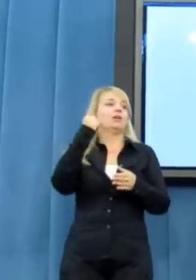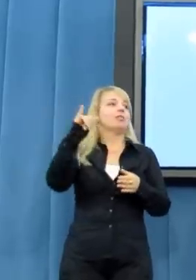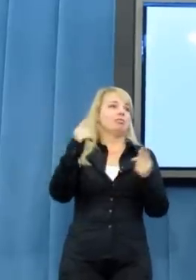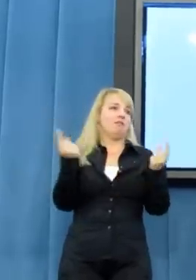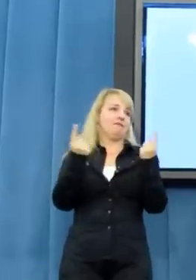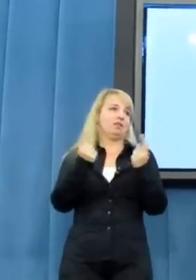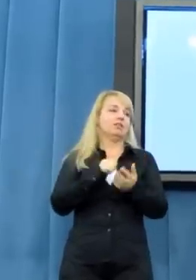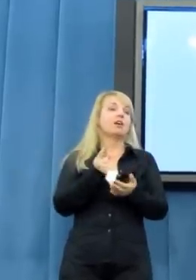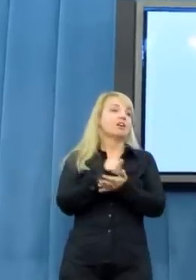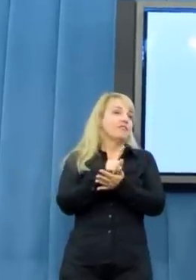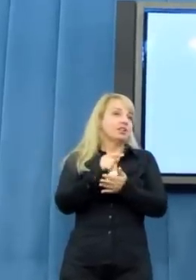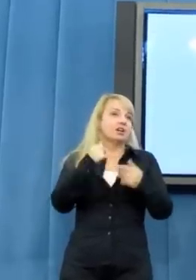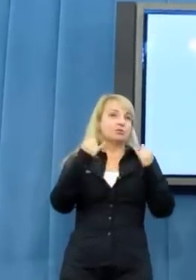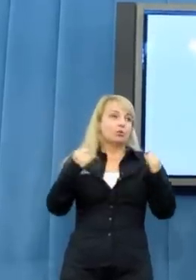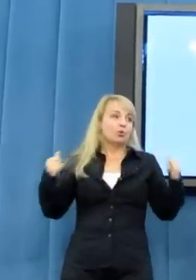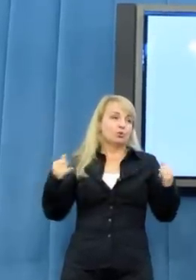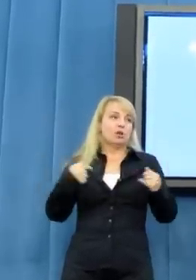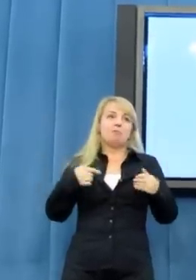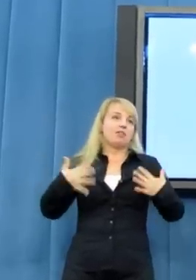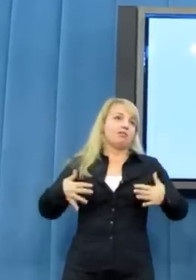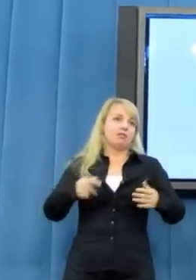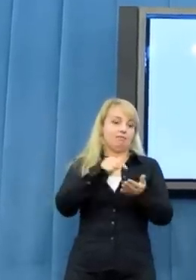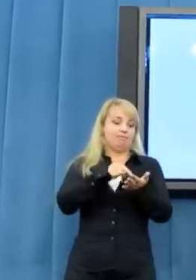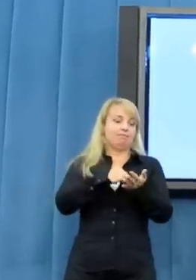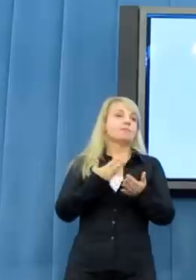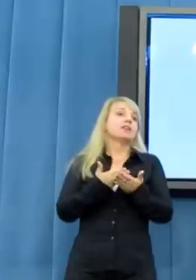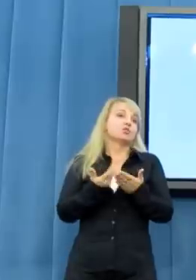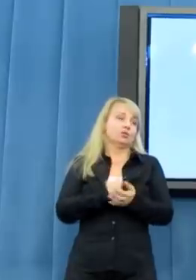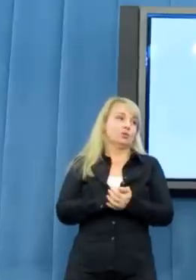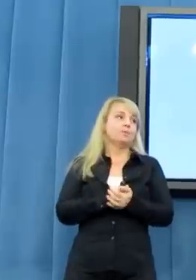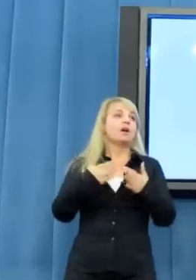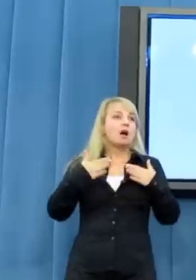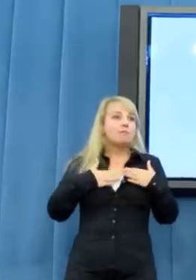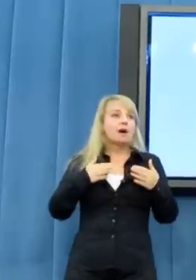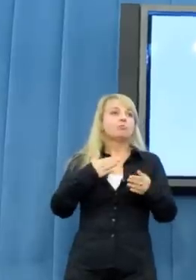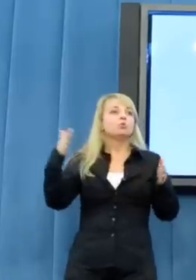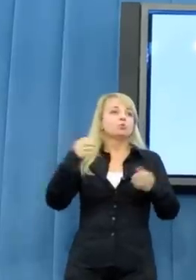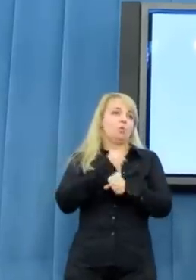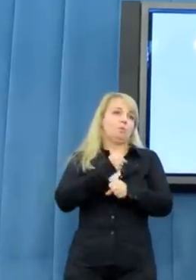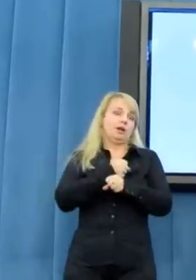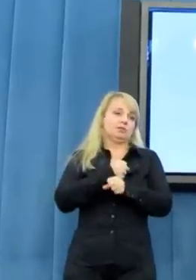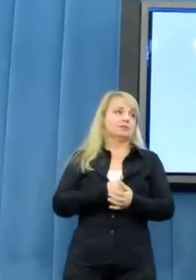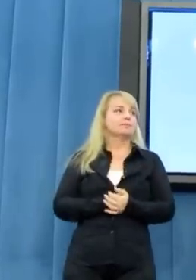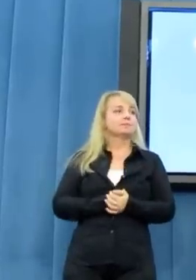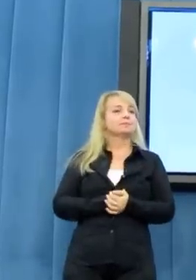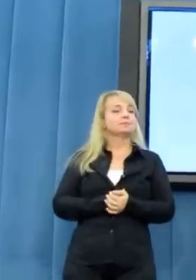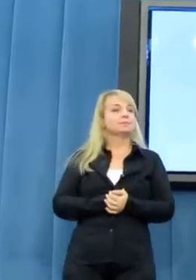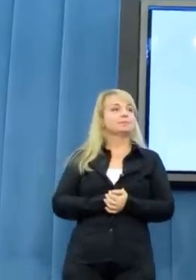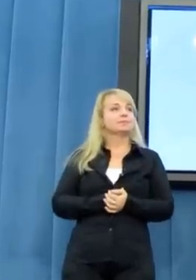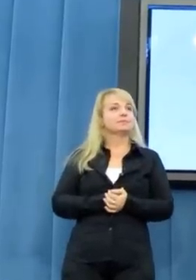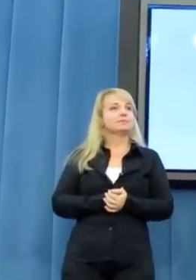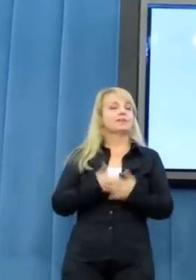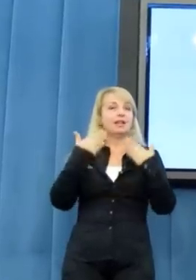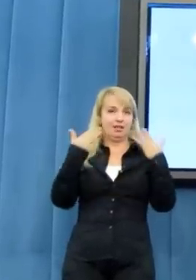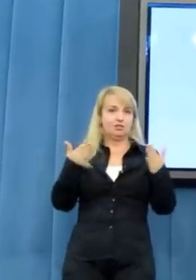bardzo denerwować, to rzeczywiście niczym innym byśmy się nie zajmowali. A my mamy robotę do wykonania. Jeśli